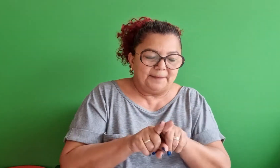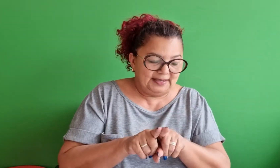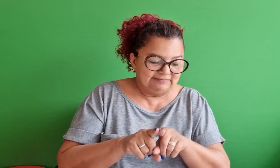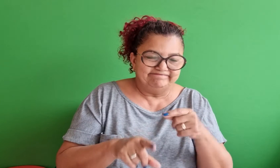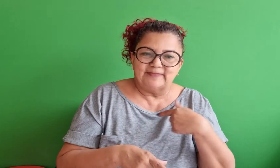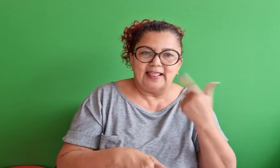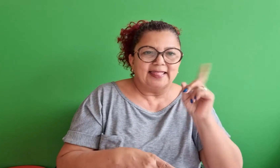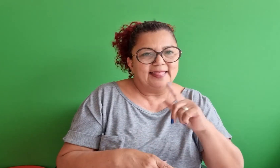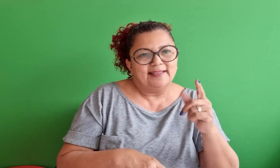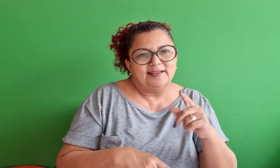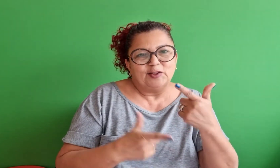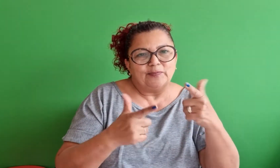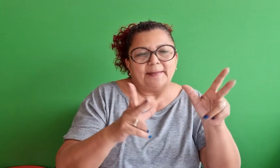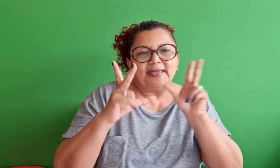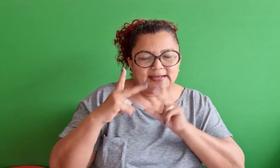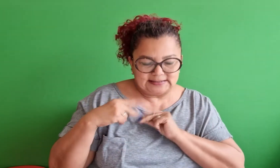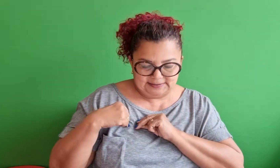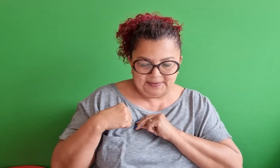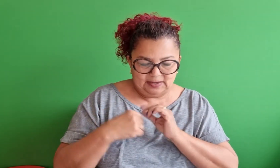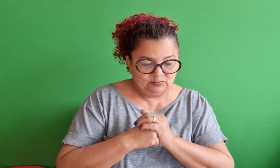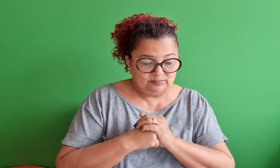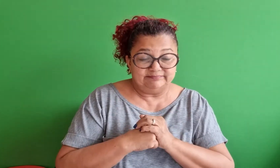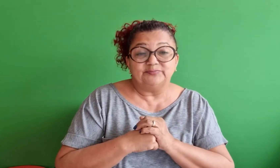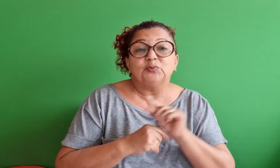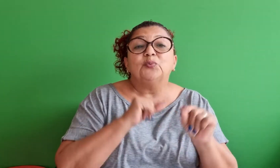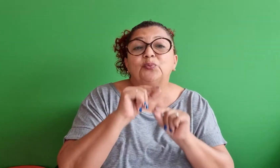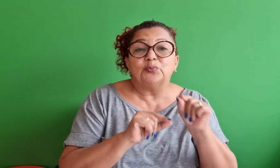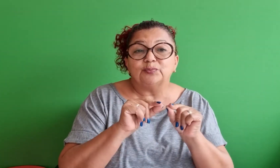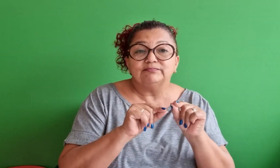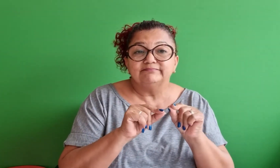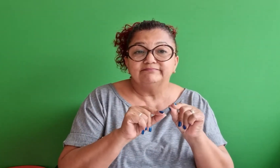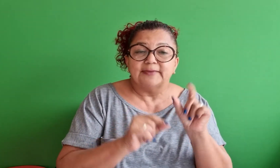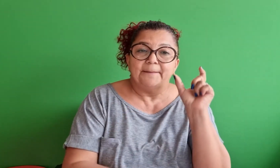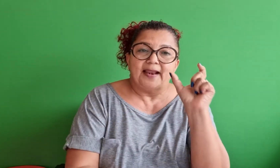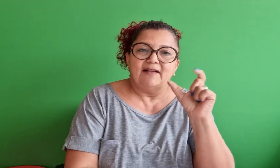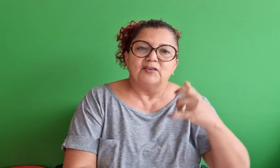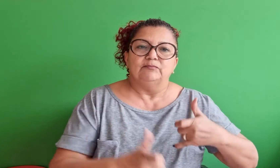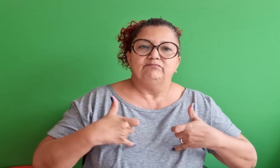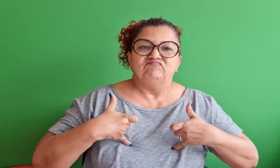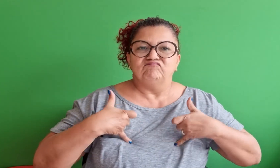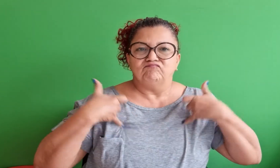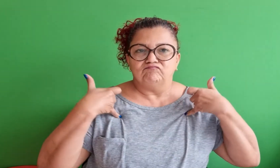enfraquecem, que as enfraquecem, que as desmerecem por causa do nosso